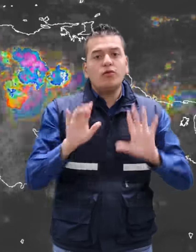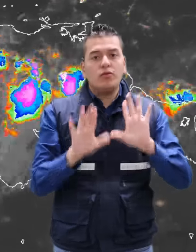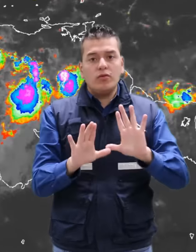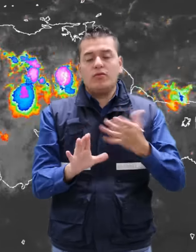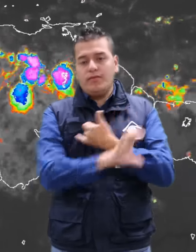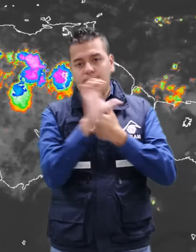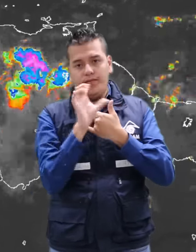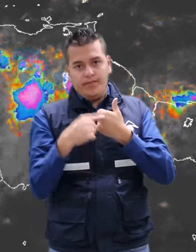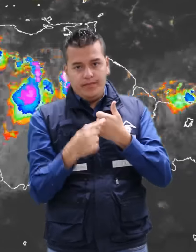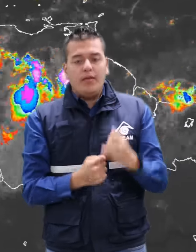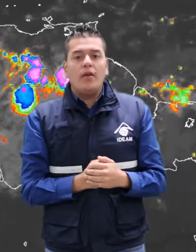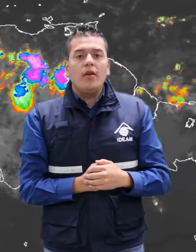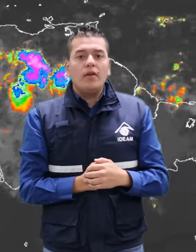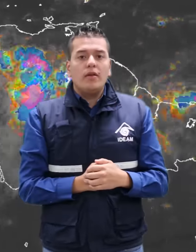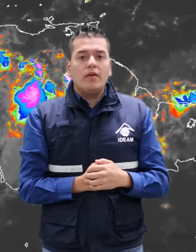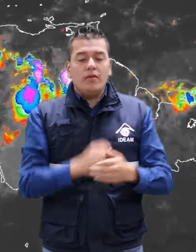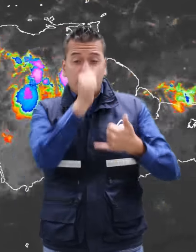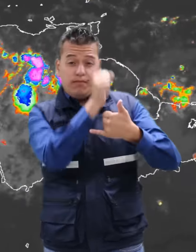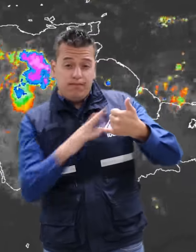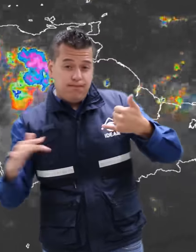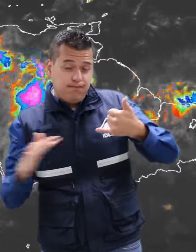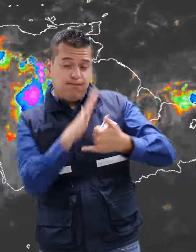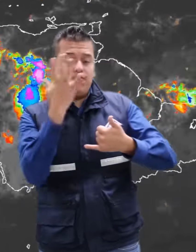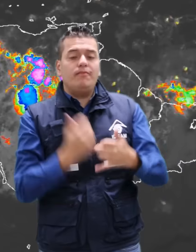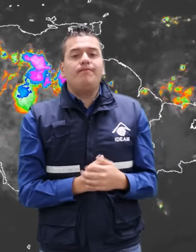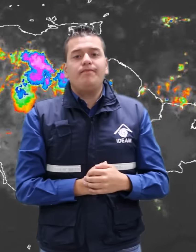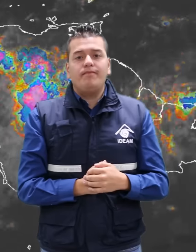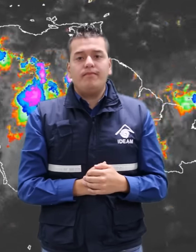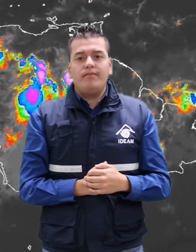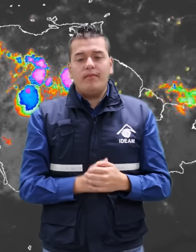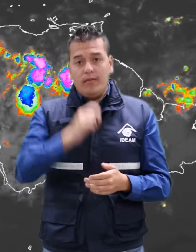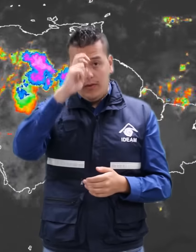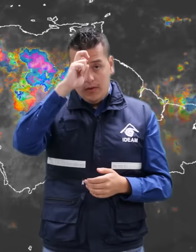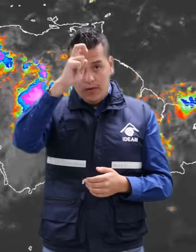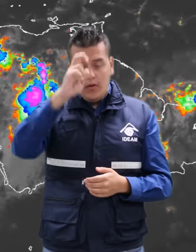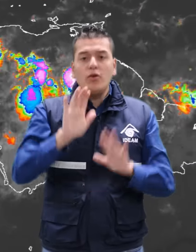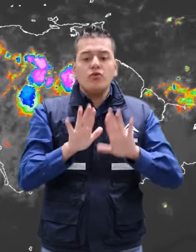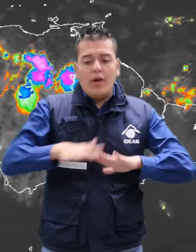Caribe, de la región Pacífica y el norte de la región Andina.